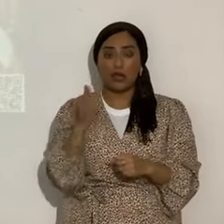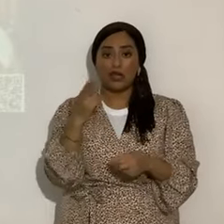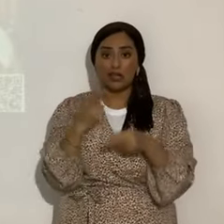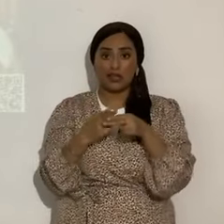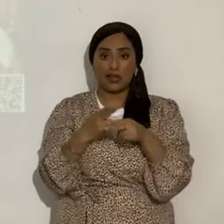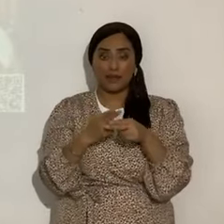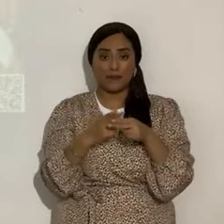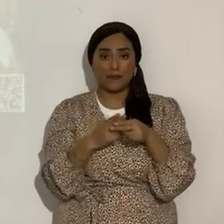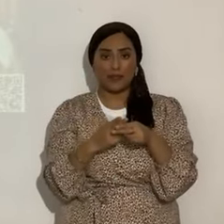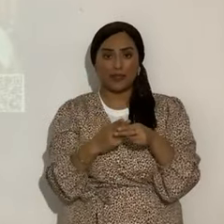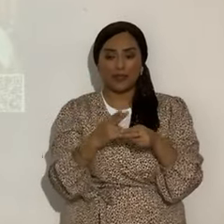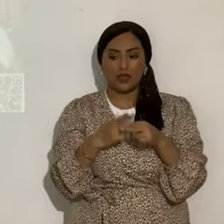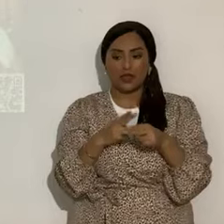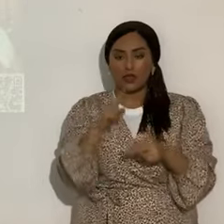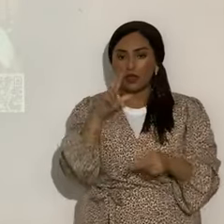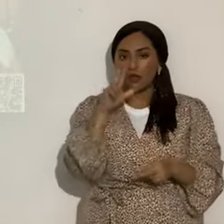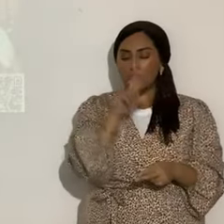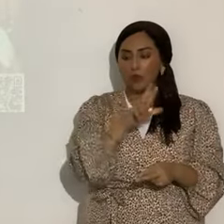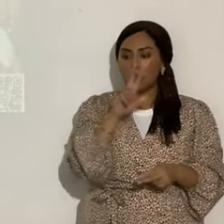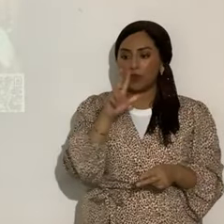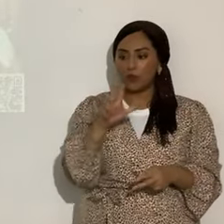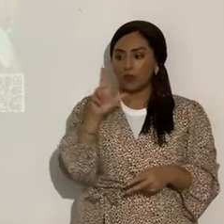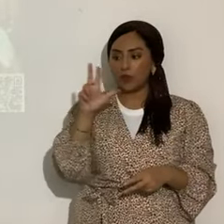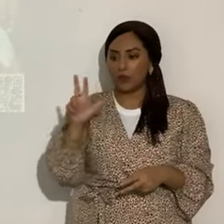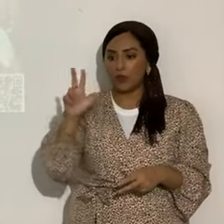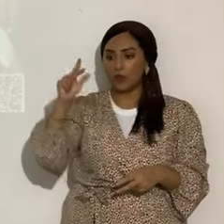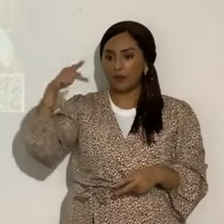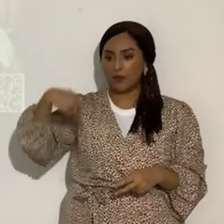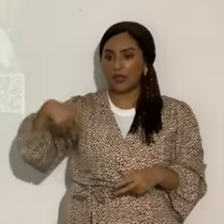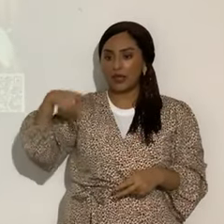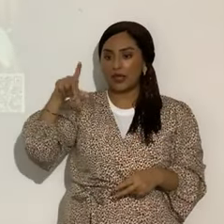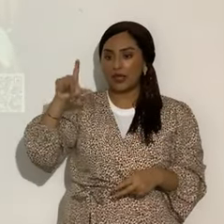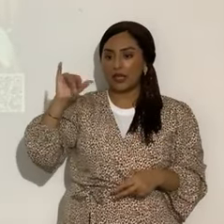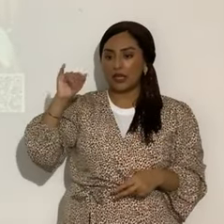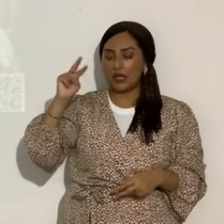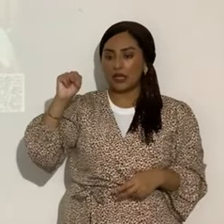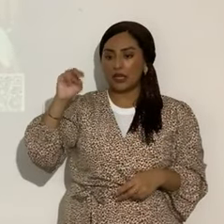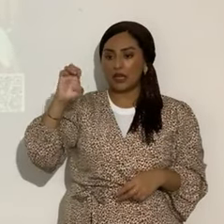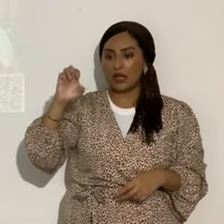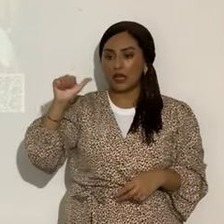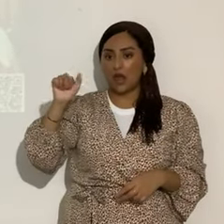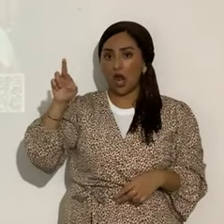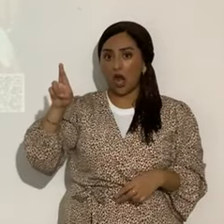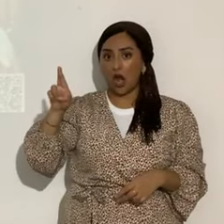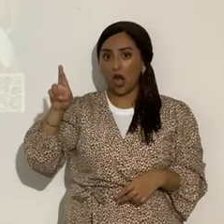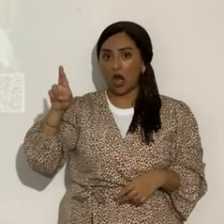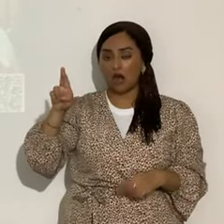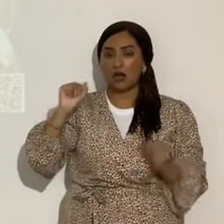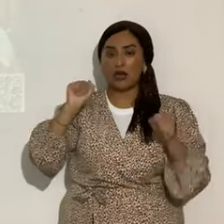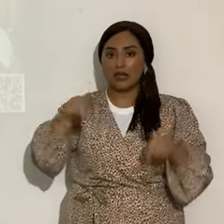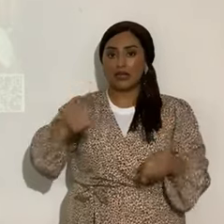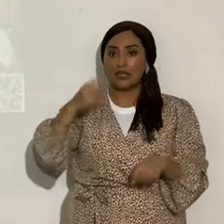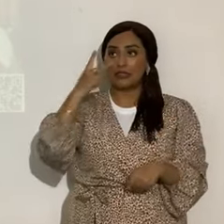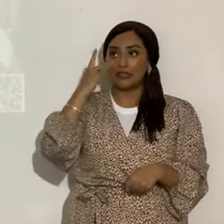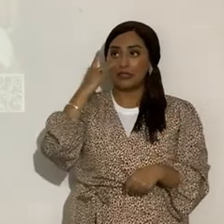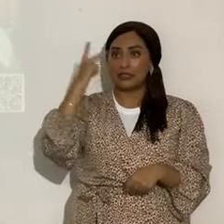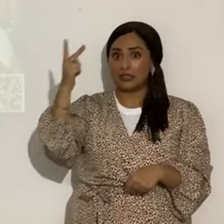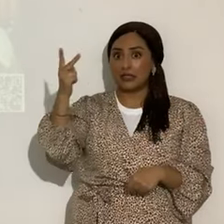Tren 333 P Linear, perdón, y se va a ver, atención, el 29